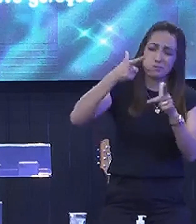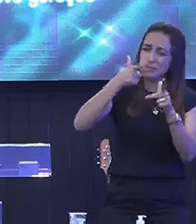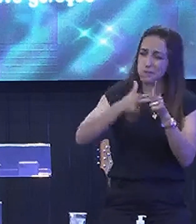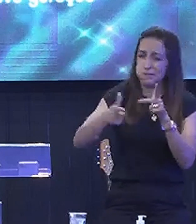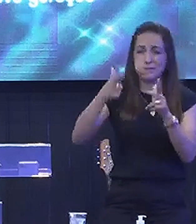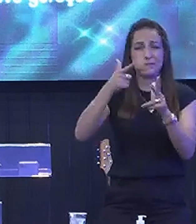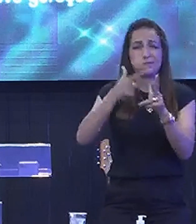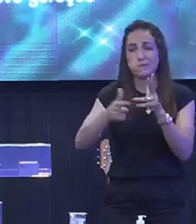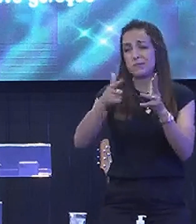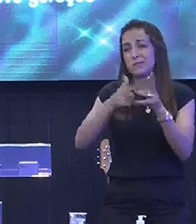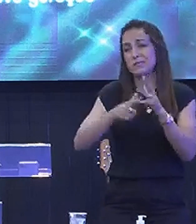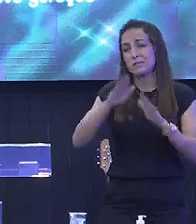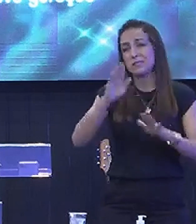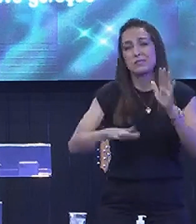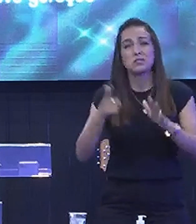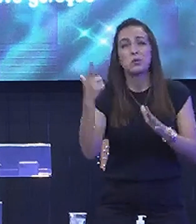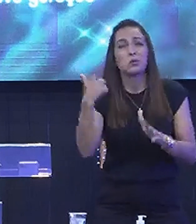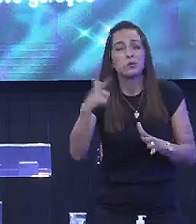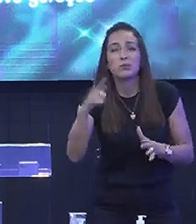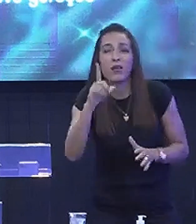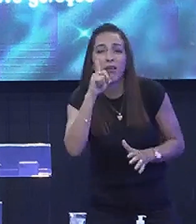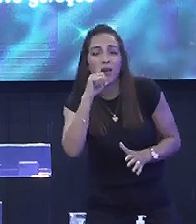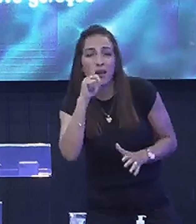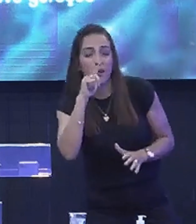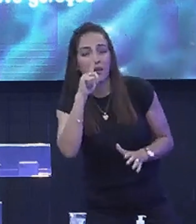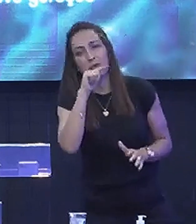As vezes Nem água Tem